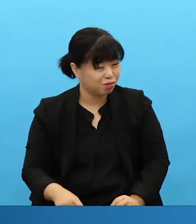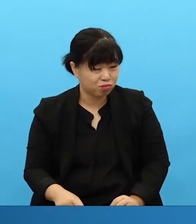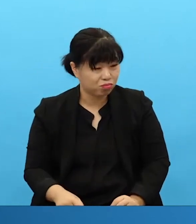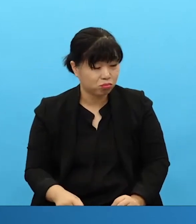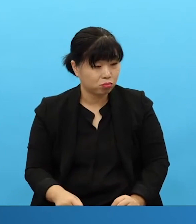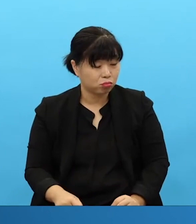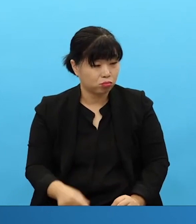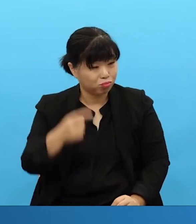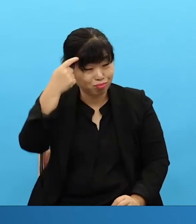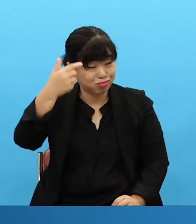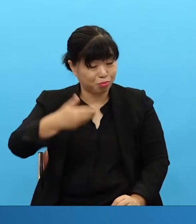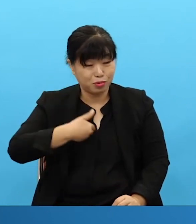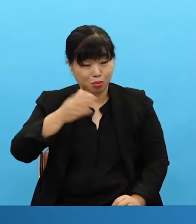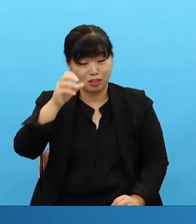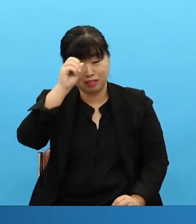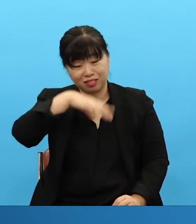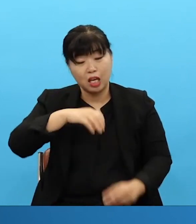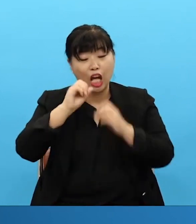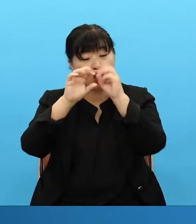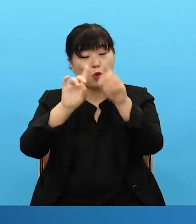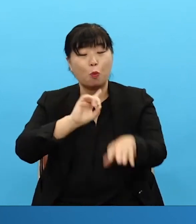나머지 다 내 전도 장난 이오.